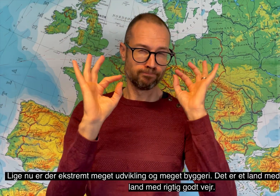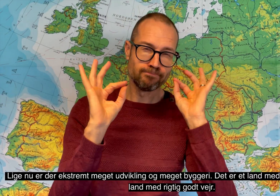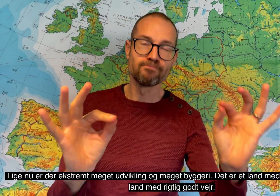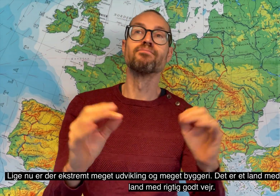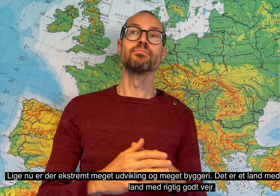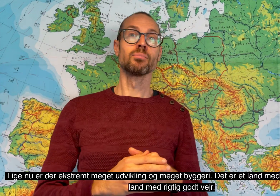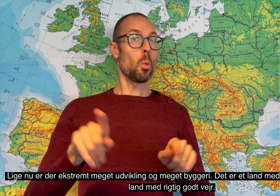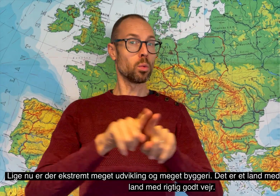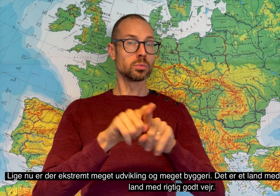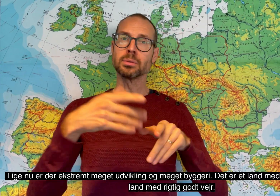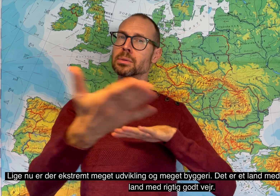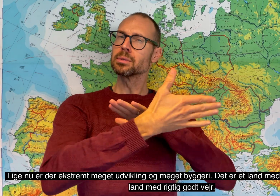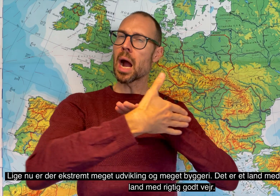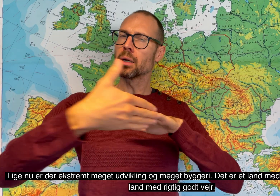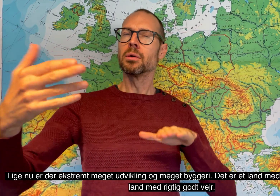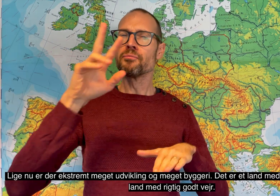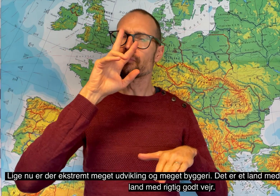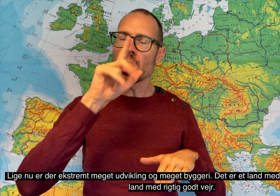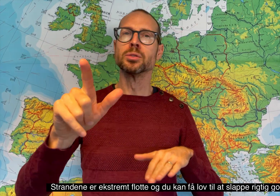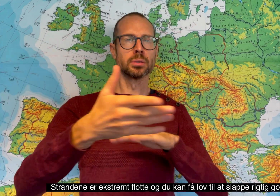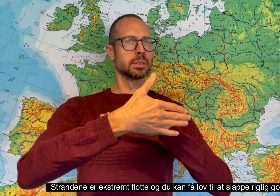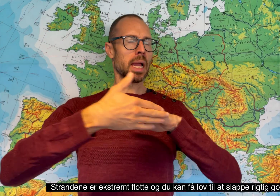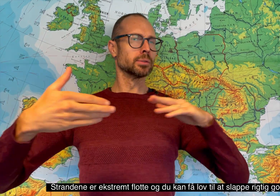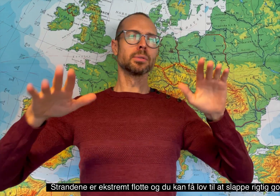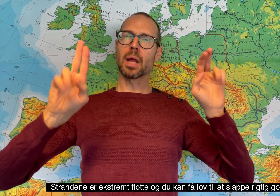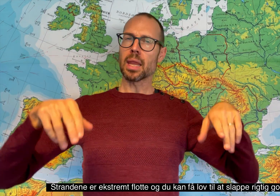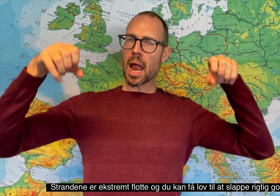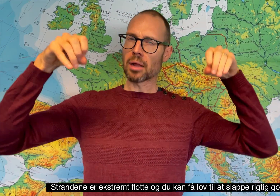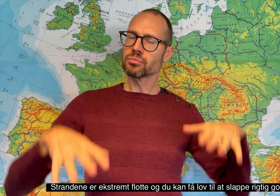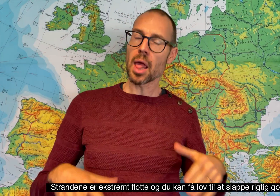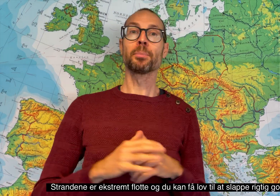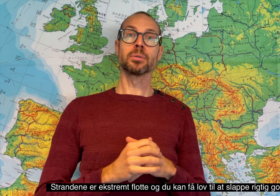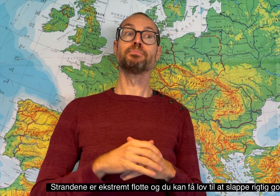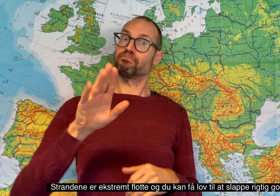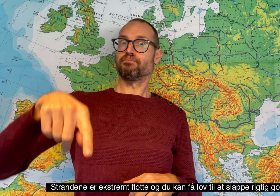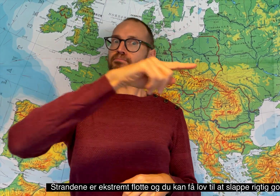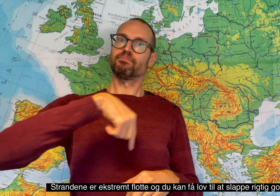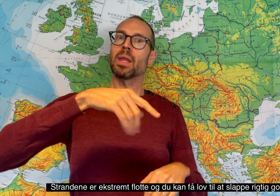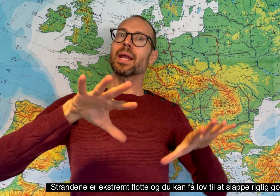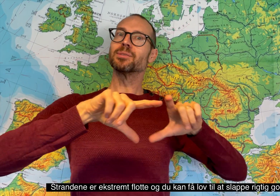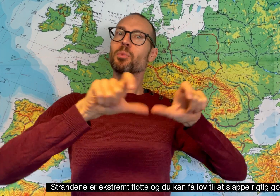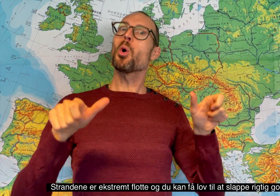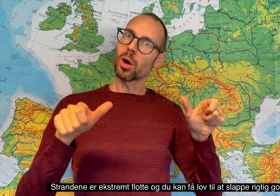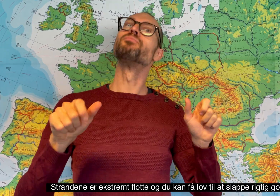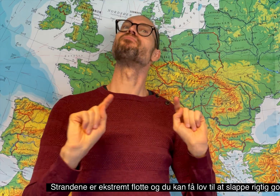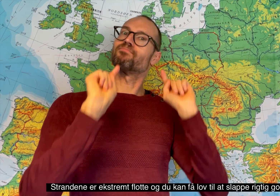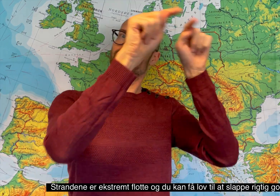rigt historie og et land med rigtig godt vejr. Strandene er ekstremt flotte, og du kan få lov til at slappe rigtig godt af.